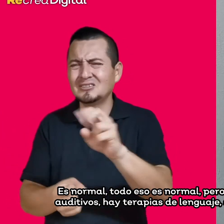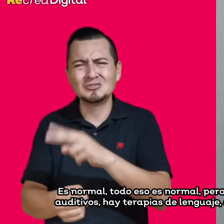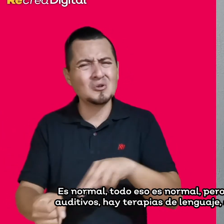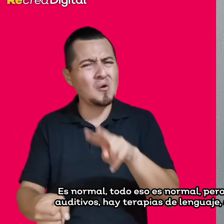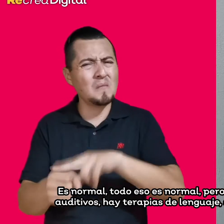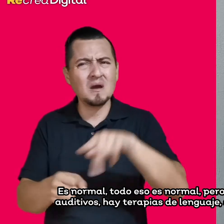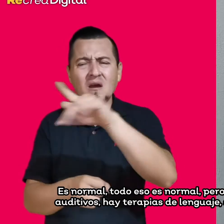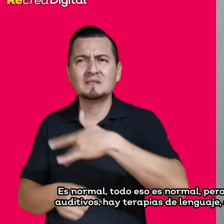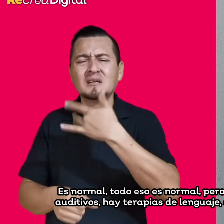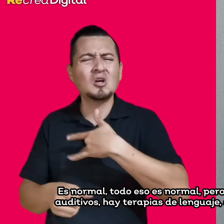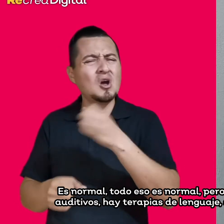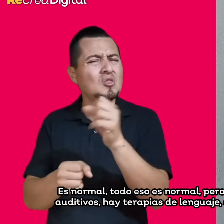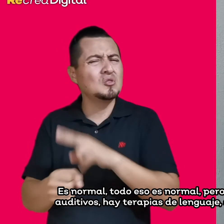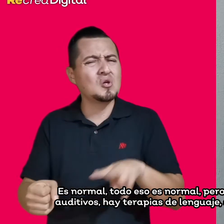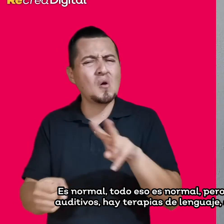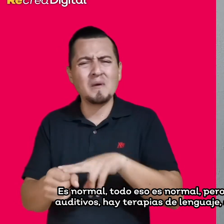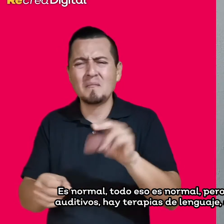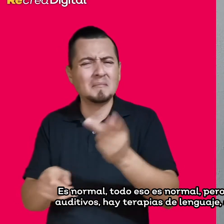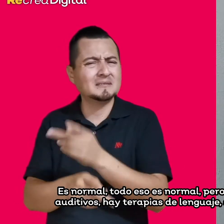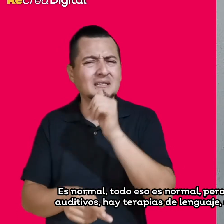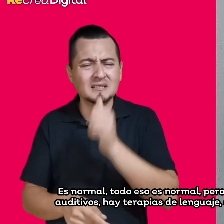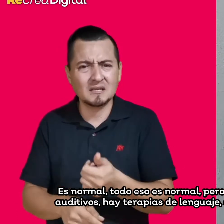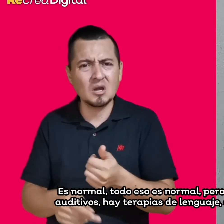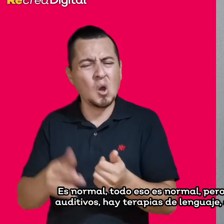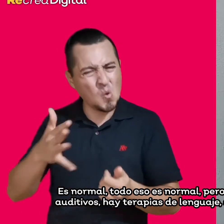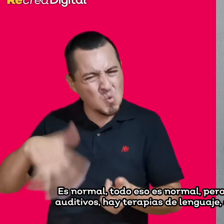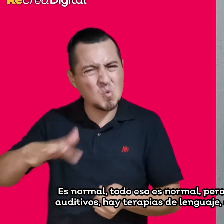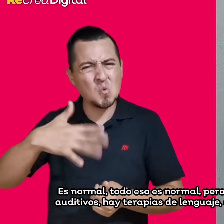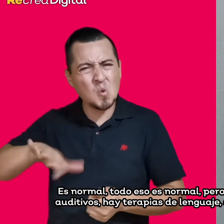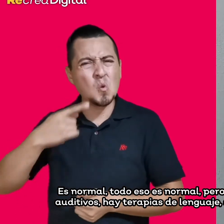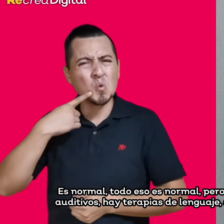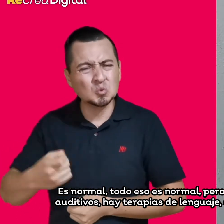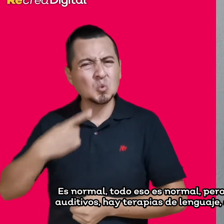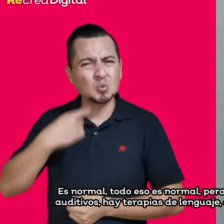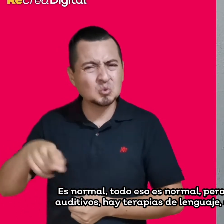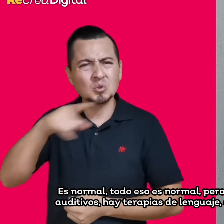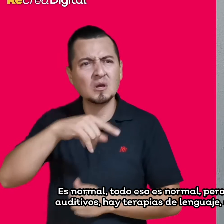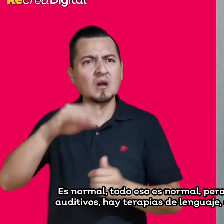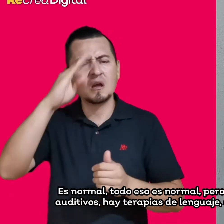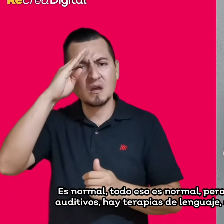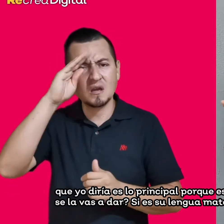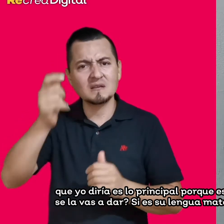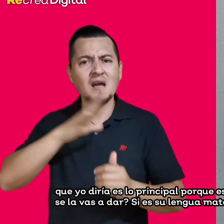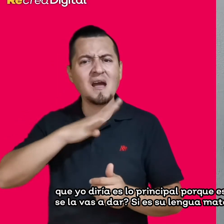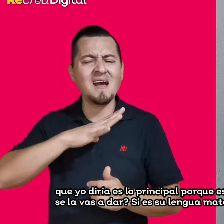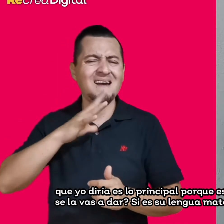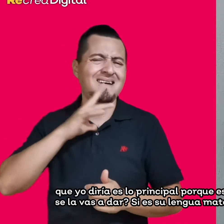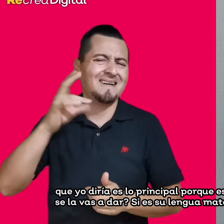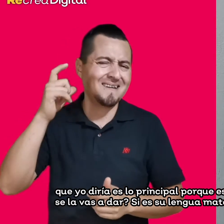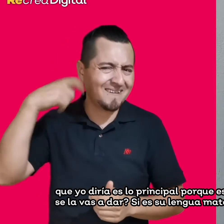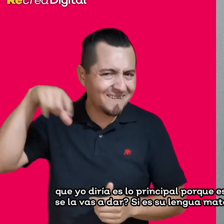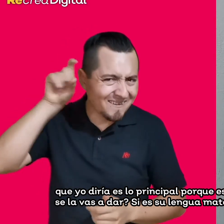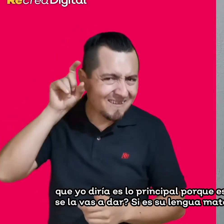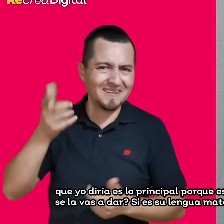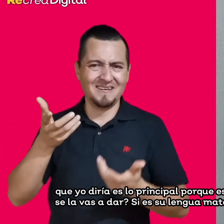auxiliares auditivos, hay terapias de lenguaje, sí, hay lengua de señas, que es lo que yo diría lo